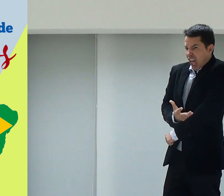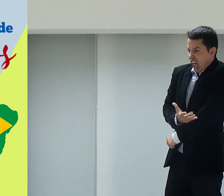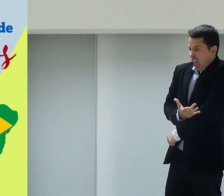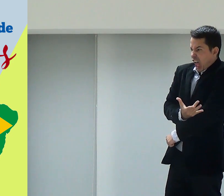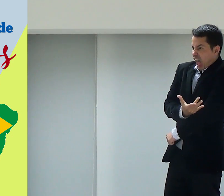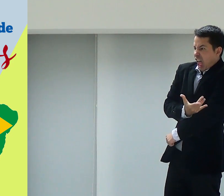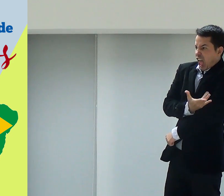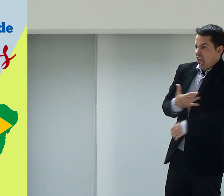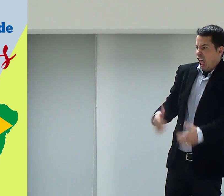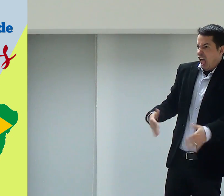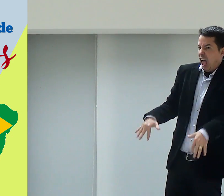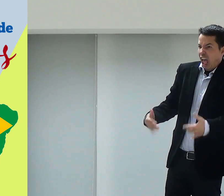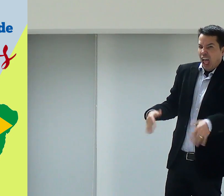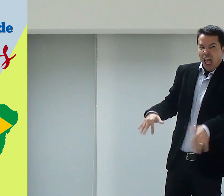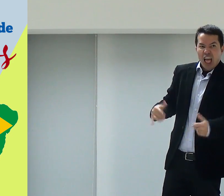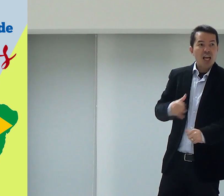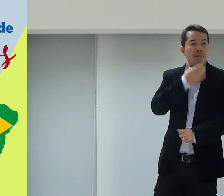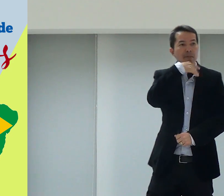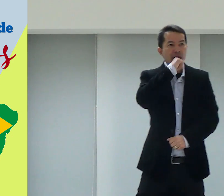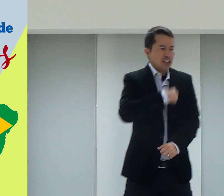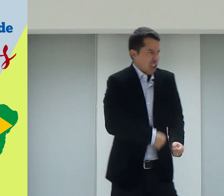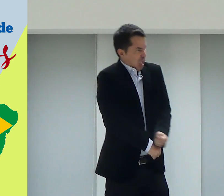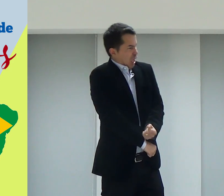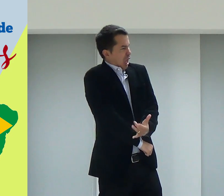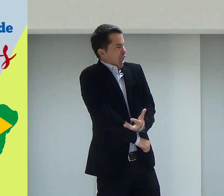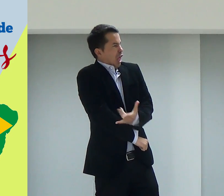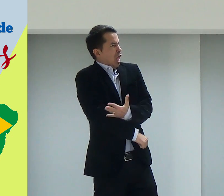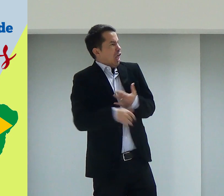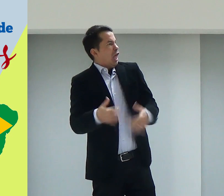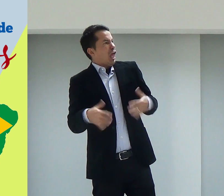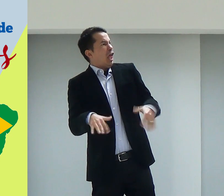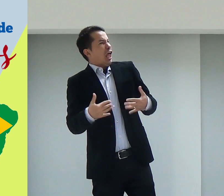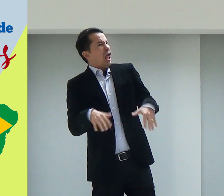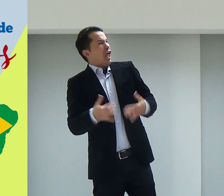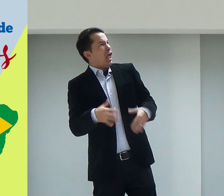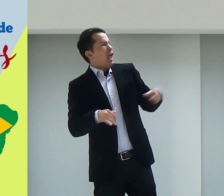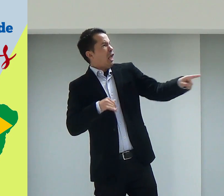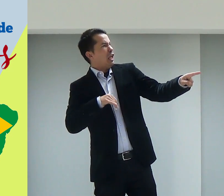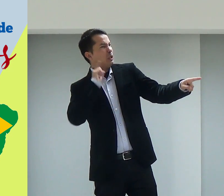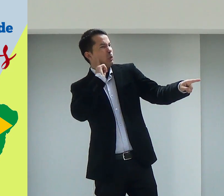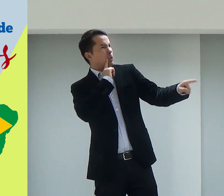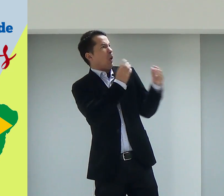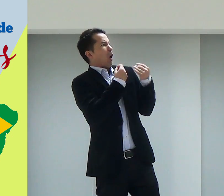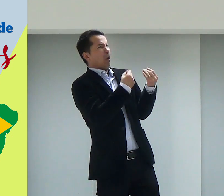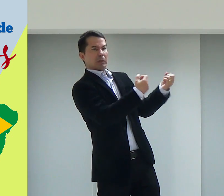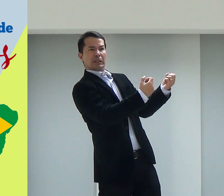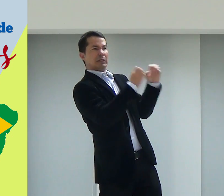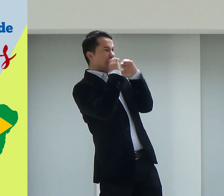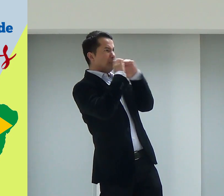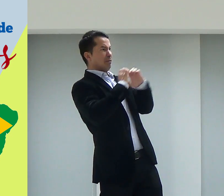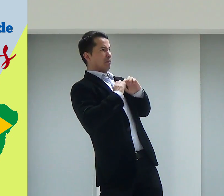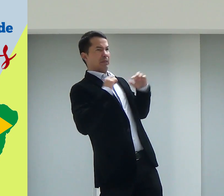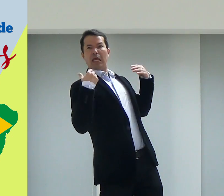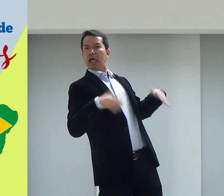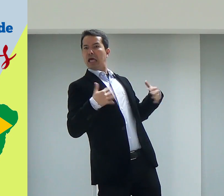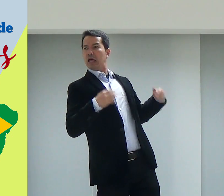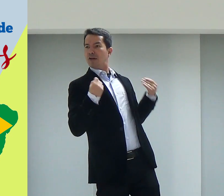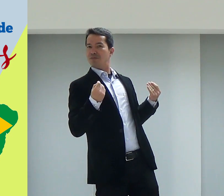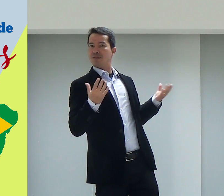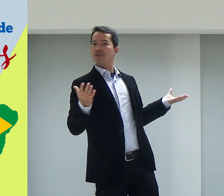mãe vai olhar assim. De repente, se sentir emocionada. E o pai também pode sentir aquela emoção. Nossa, ele é surdo. E ele tá falando de Jesus pra